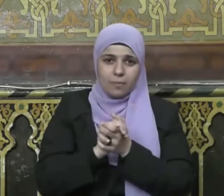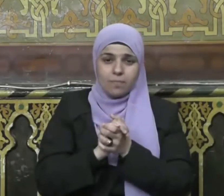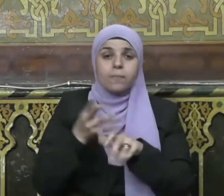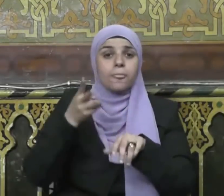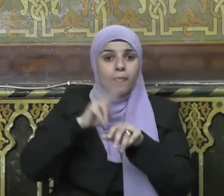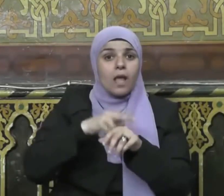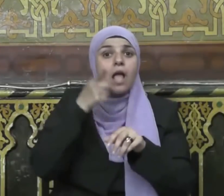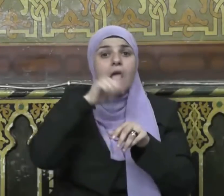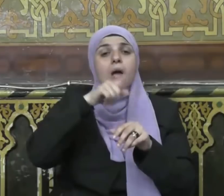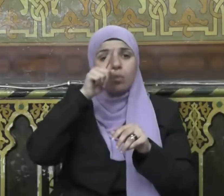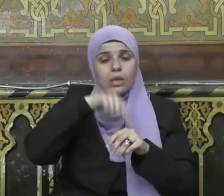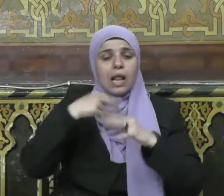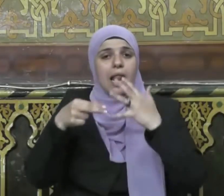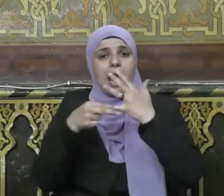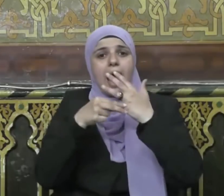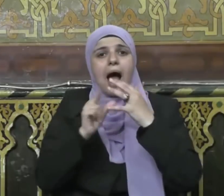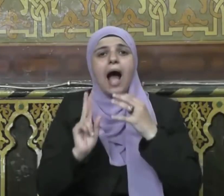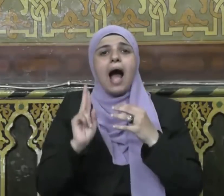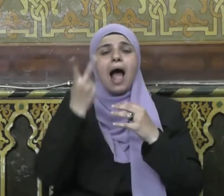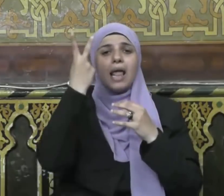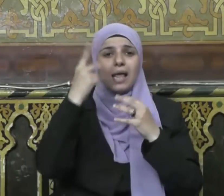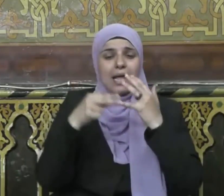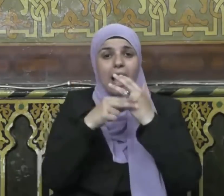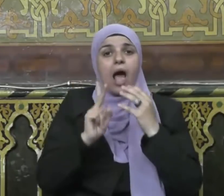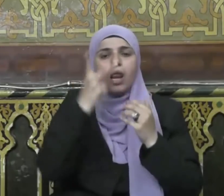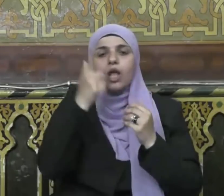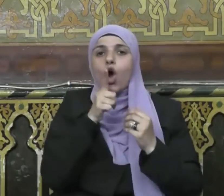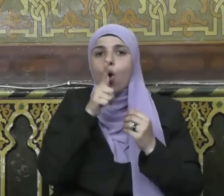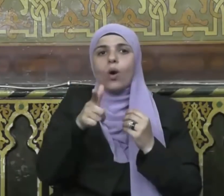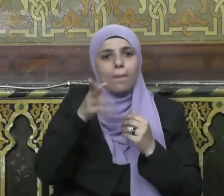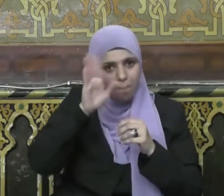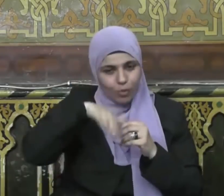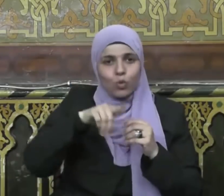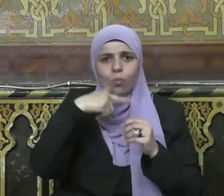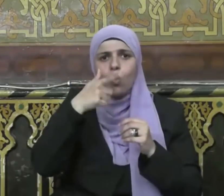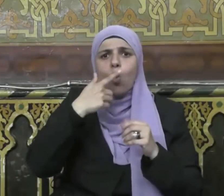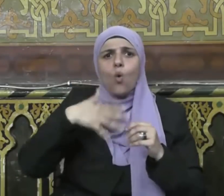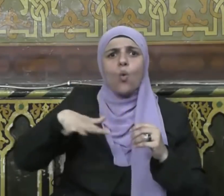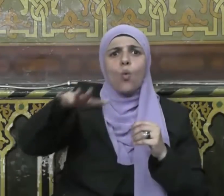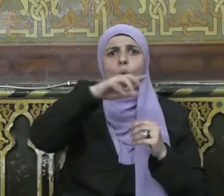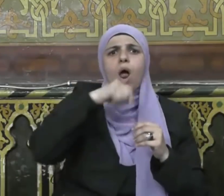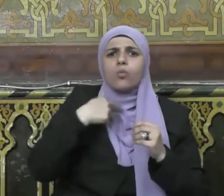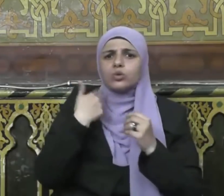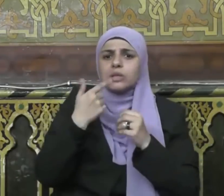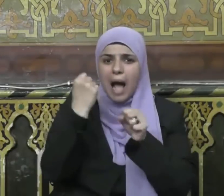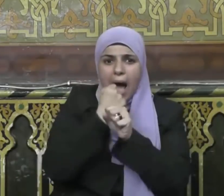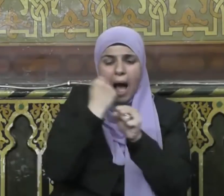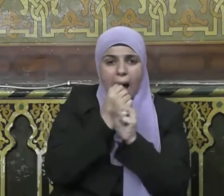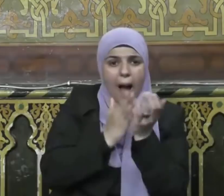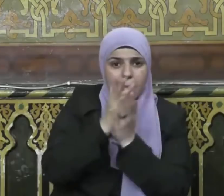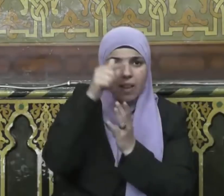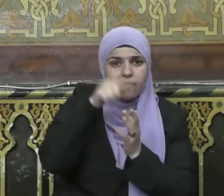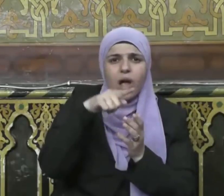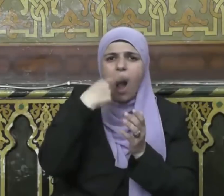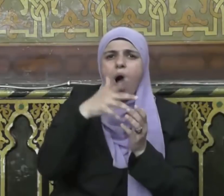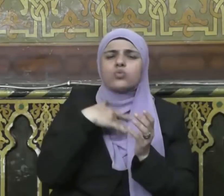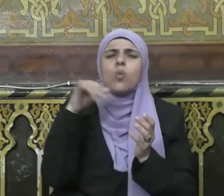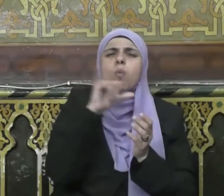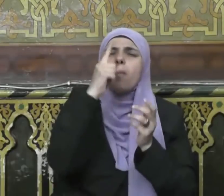إنك أنت السميع العليم وكان سيدنا علي رضي الله عنه يقول كونوا لقبول العمل